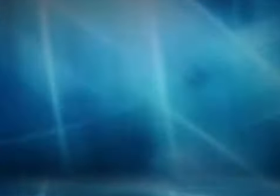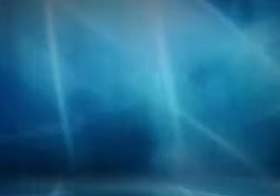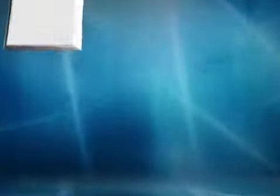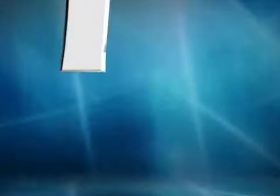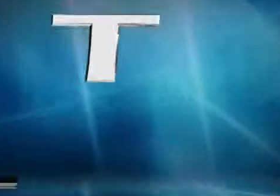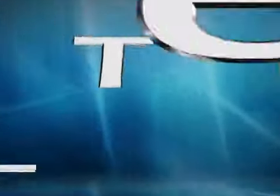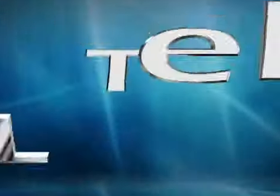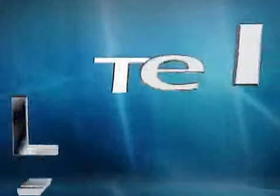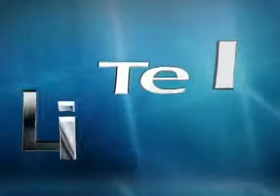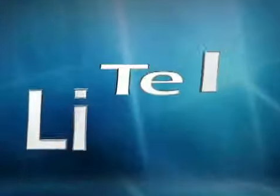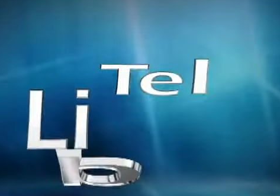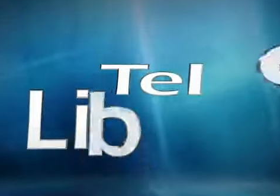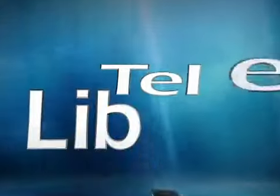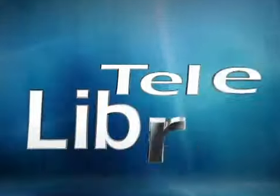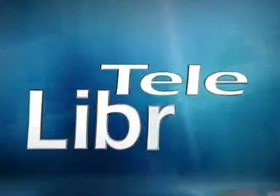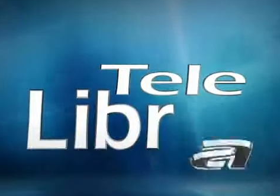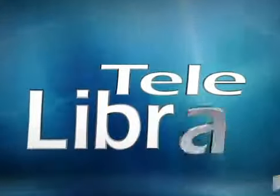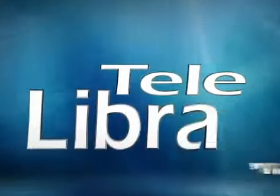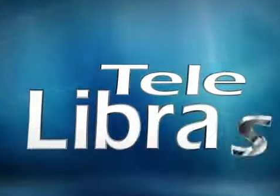que informa.